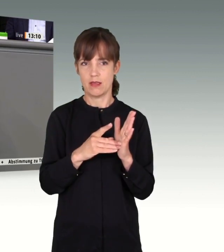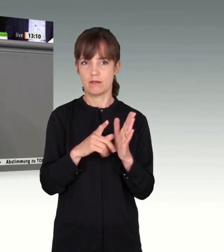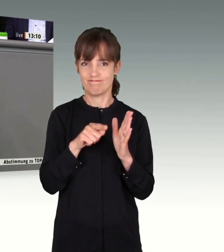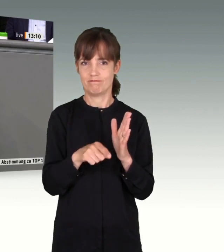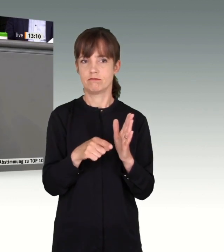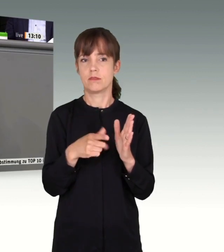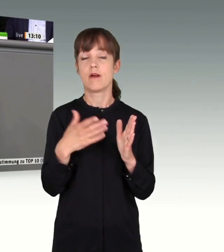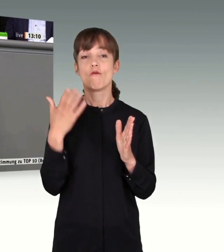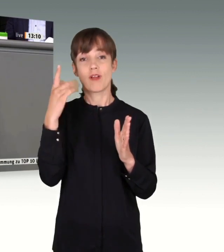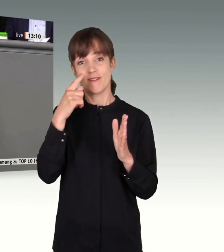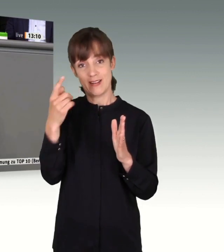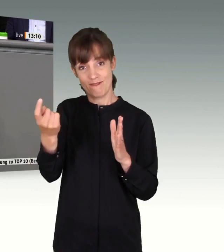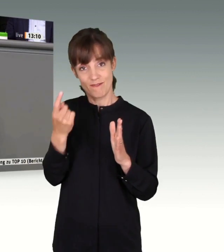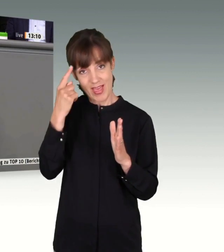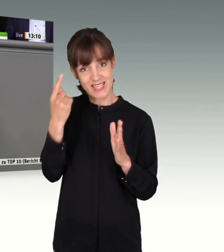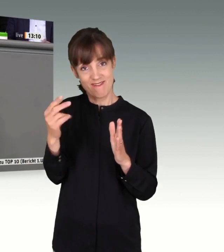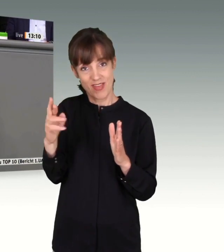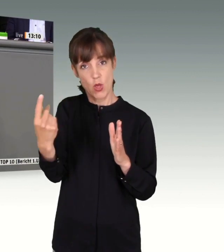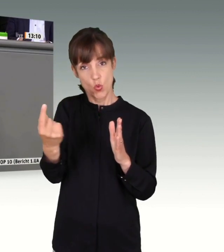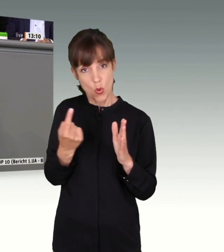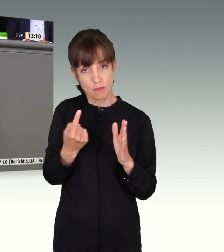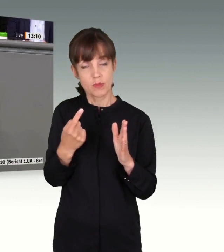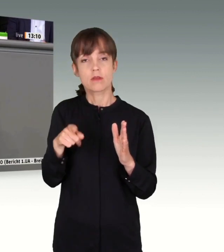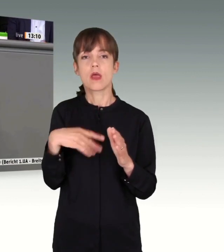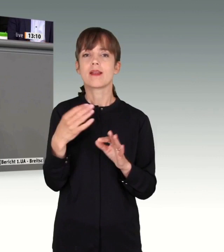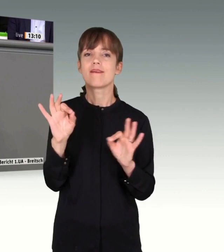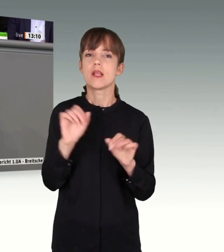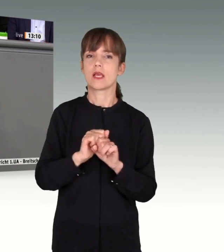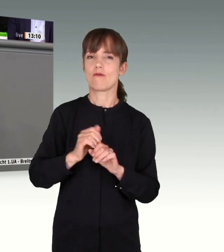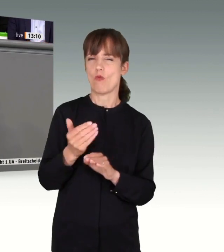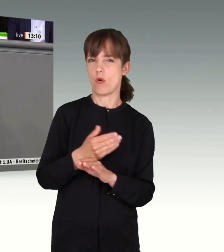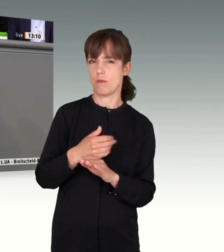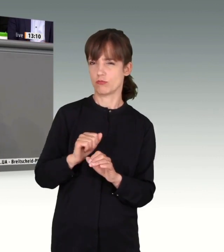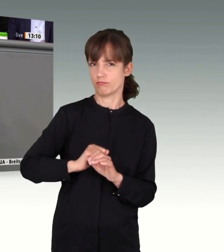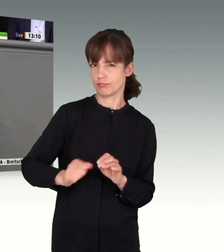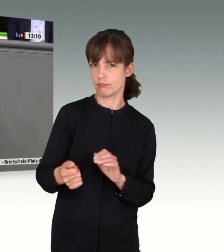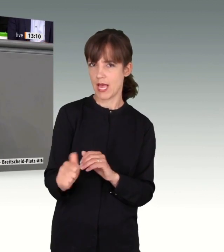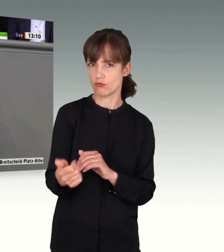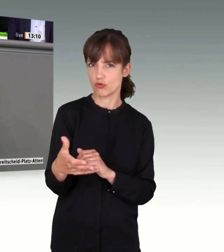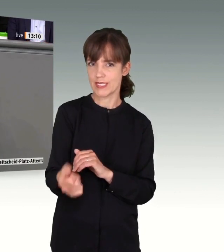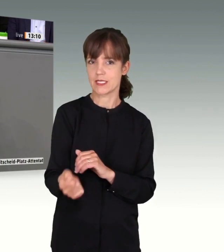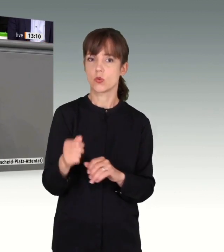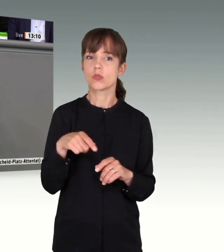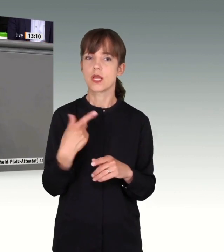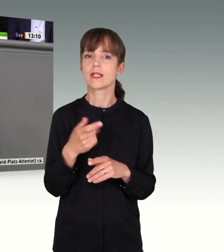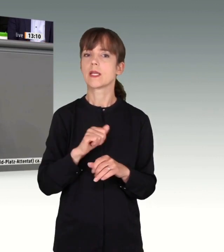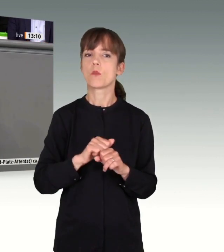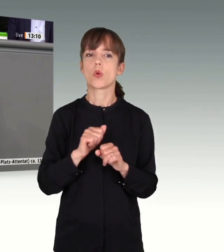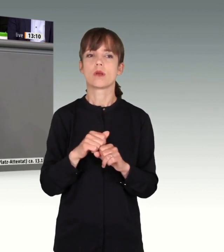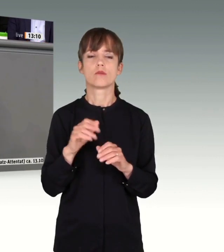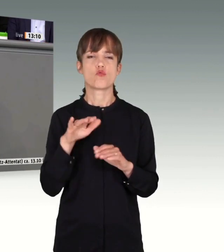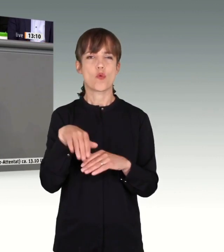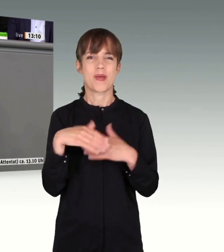dann hätten wir die Gefährlichkeit früher und besser einschätzen können. Und es wäre nicht möglich gewesen, mit über zehn Alias